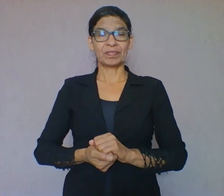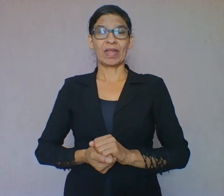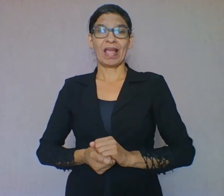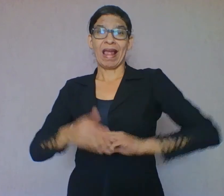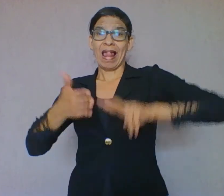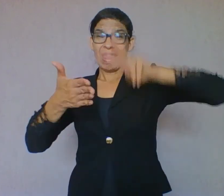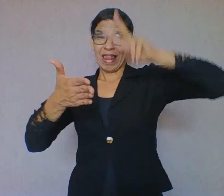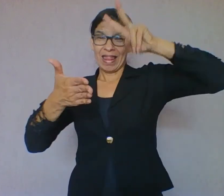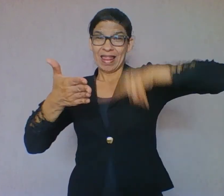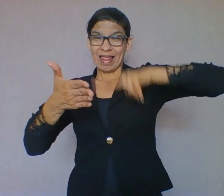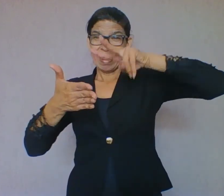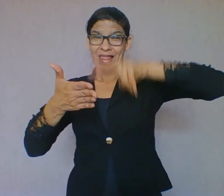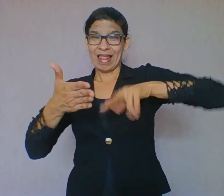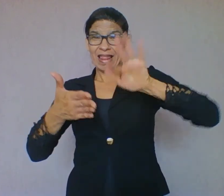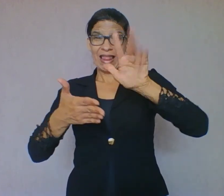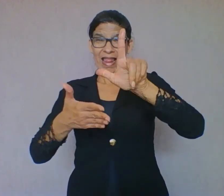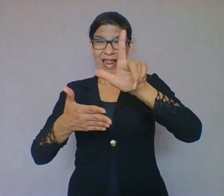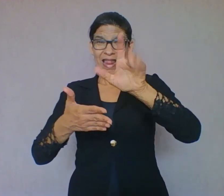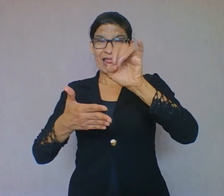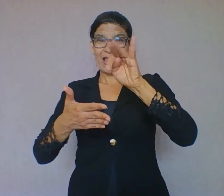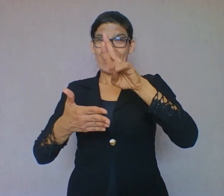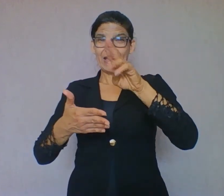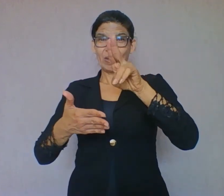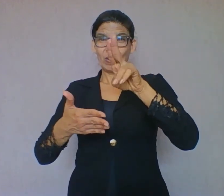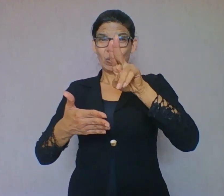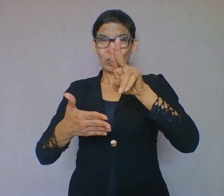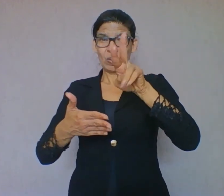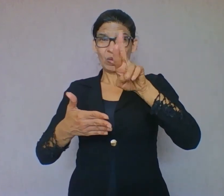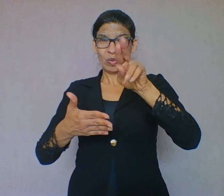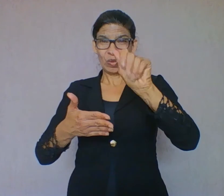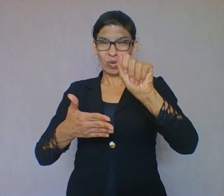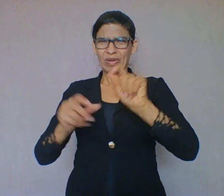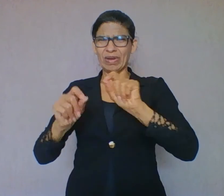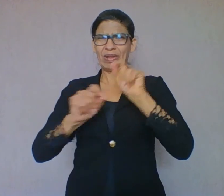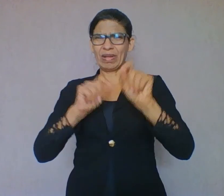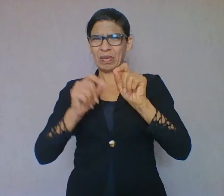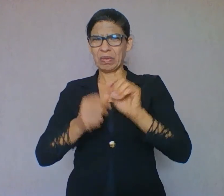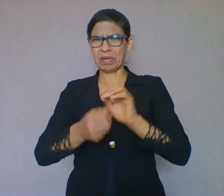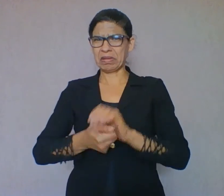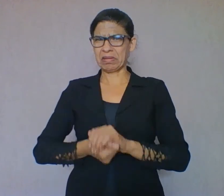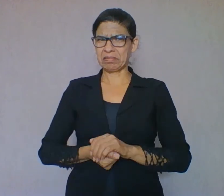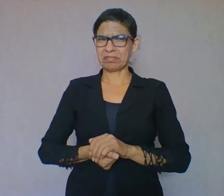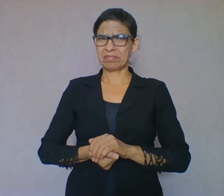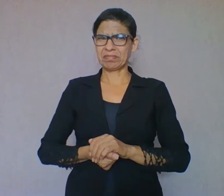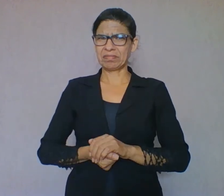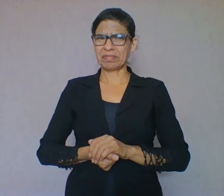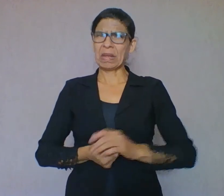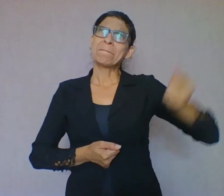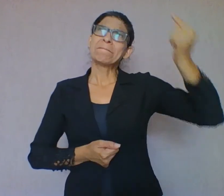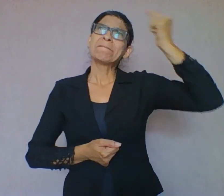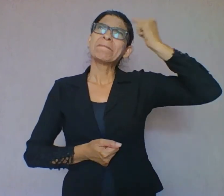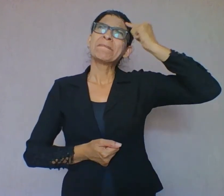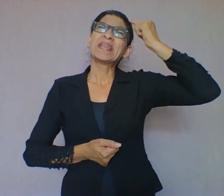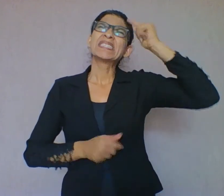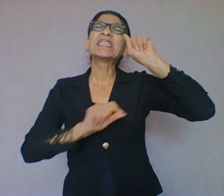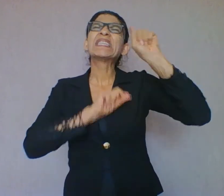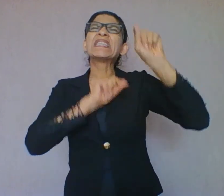ela remete a quê? Quando vocês pensam em leitura, o que vem à mente?